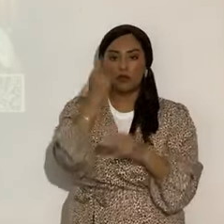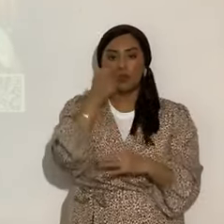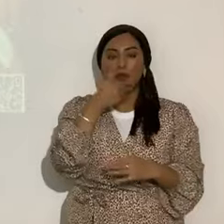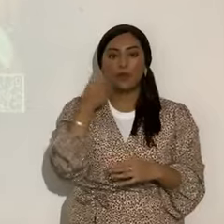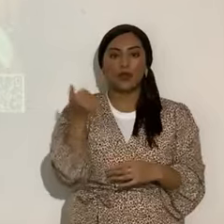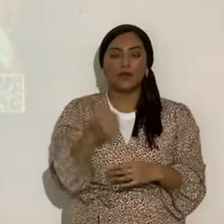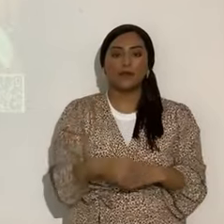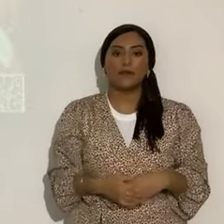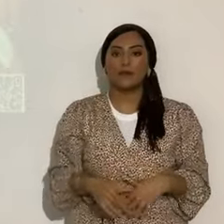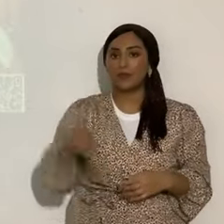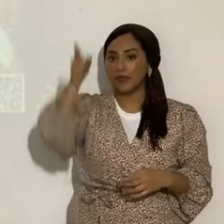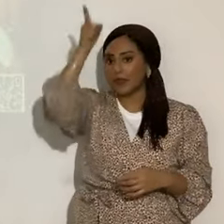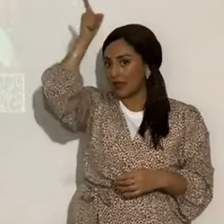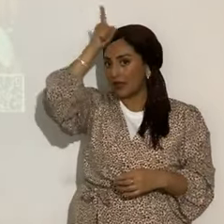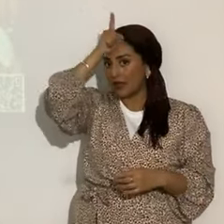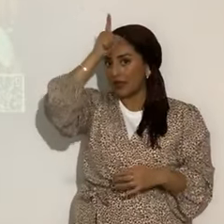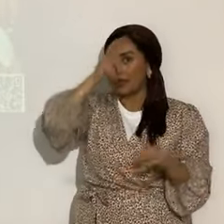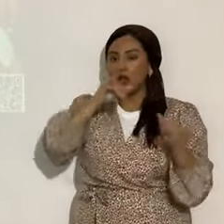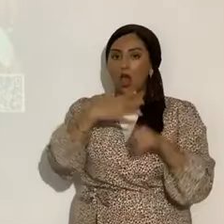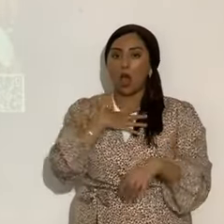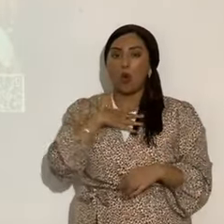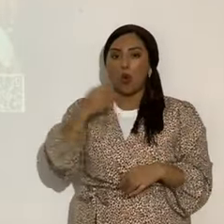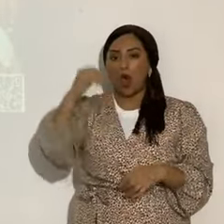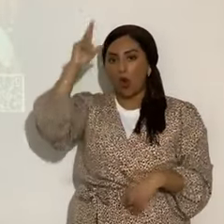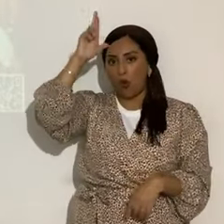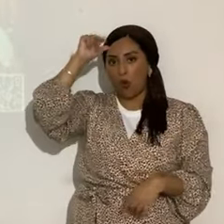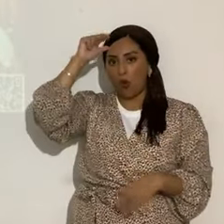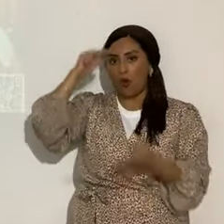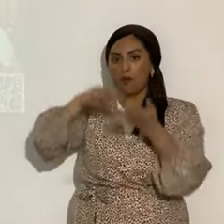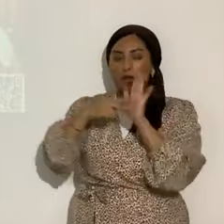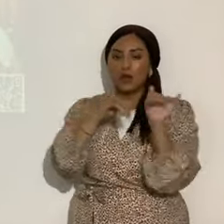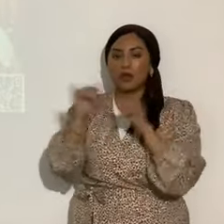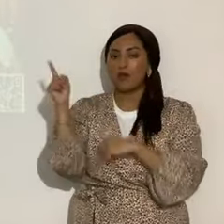El unicornio es un caballo blanco, representa al Antimashiach. ¿Cómo ves?